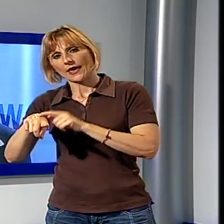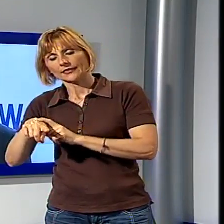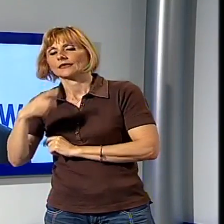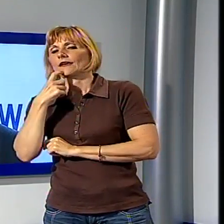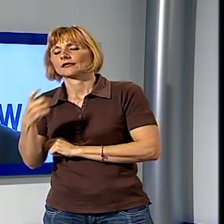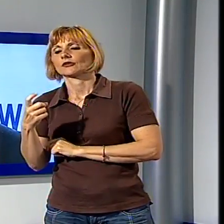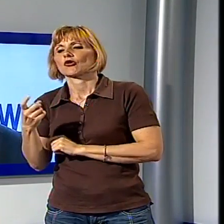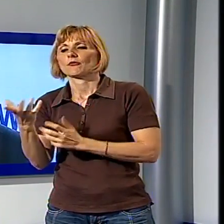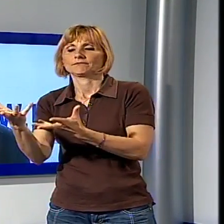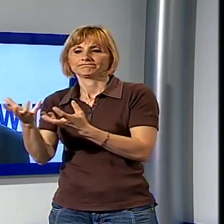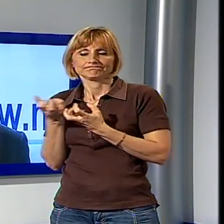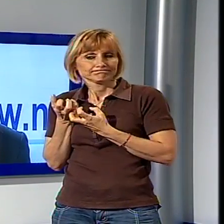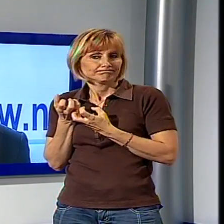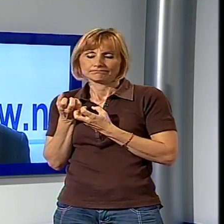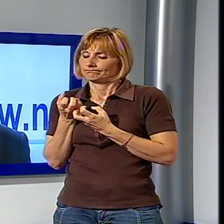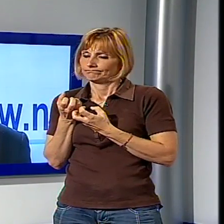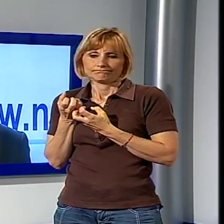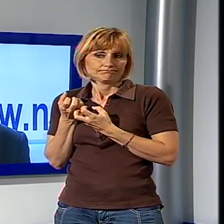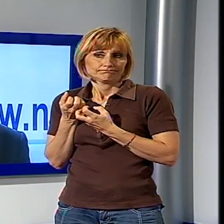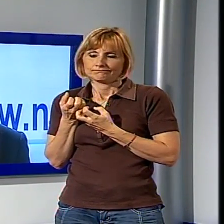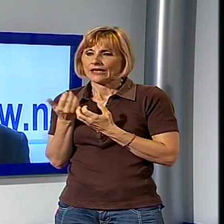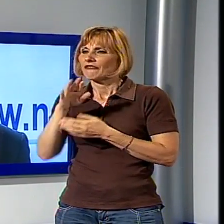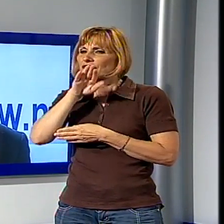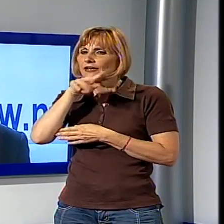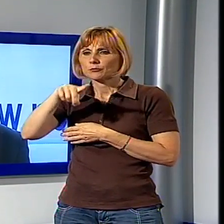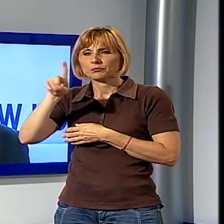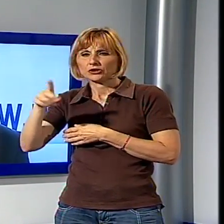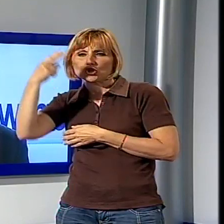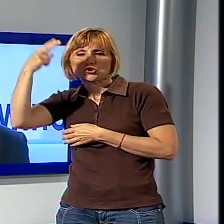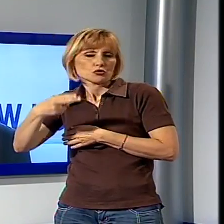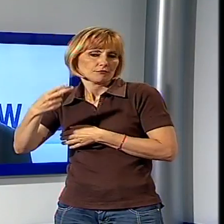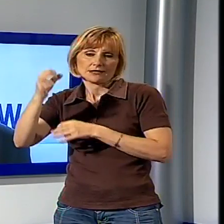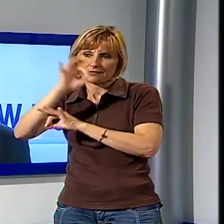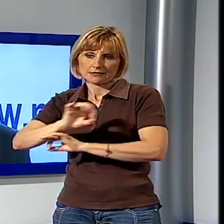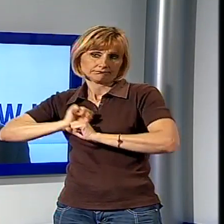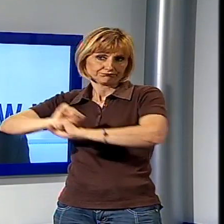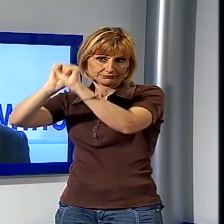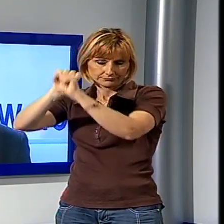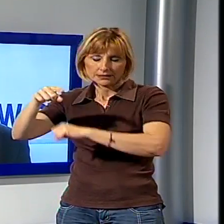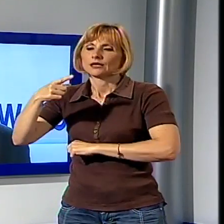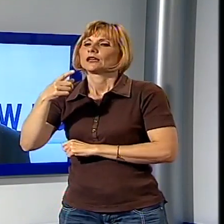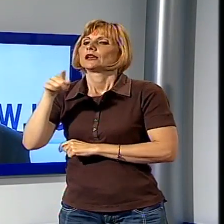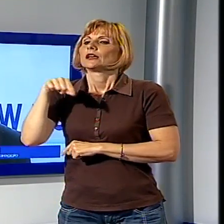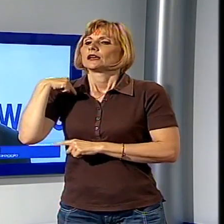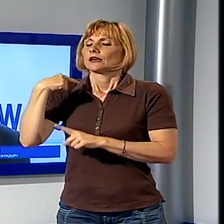rifiutato di accogliere nelle proprie liste diversi esponenti del vecchio PD che non volevano il rinnovamento del partito e queste persone sono poi